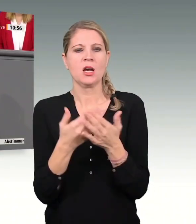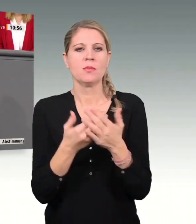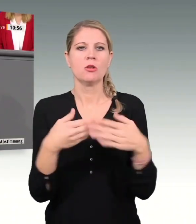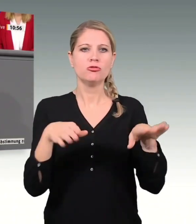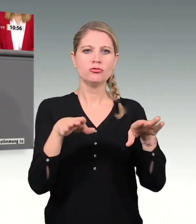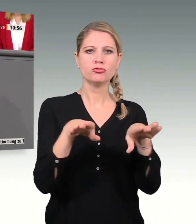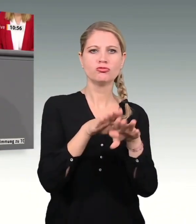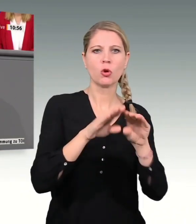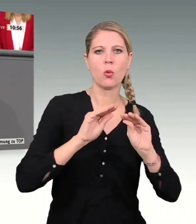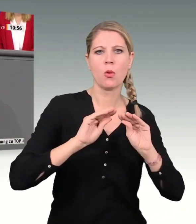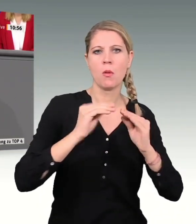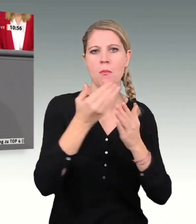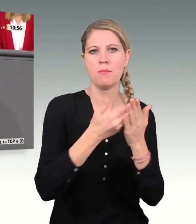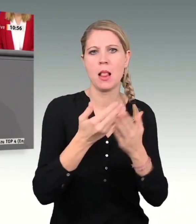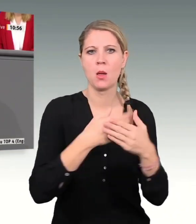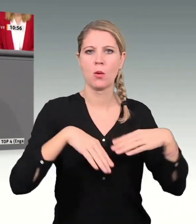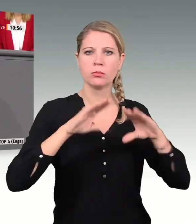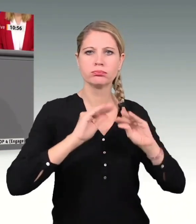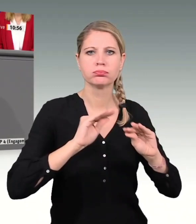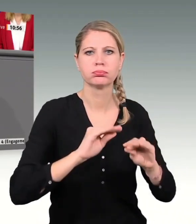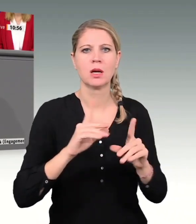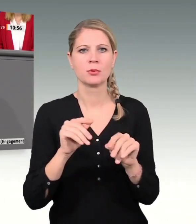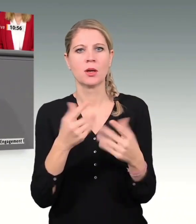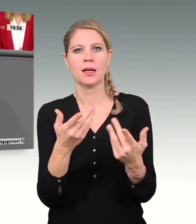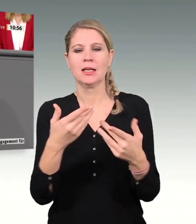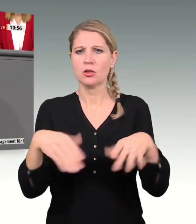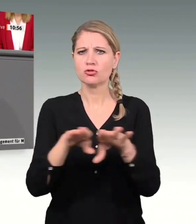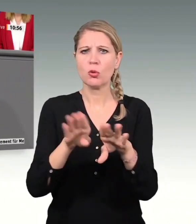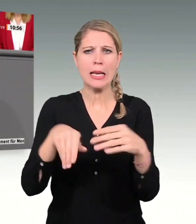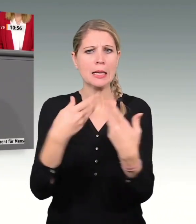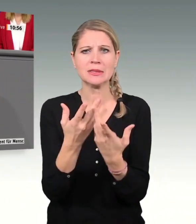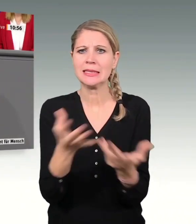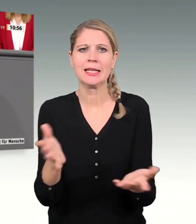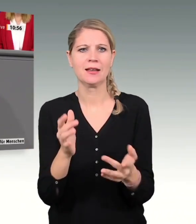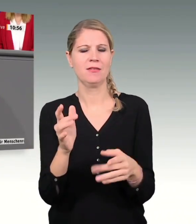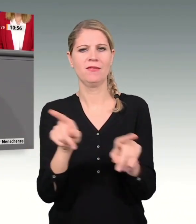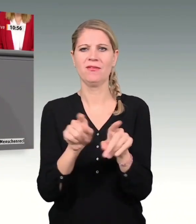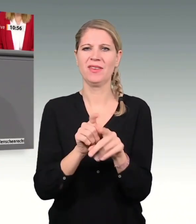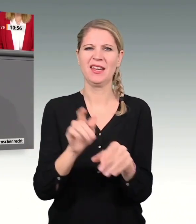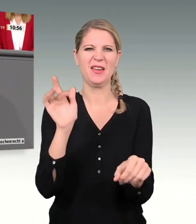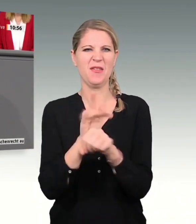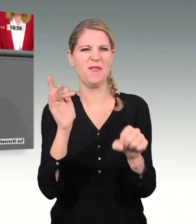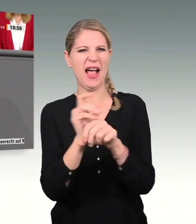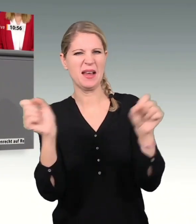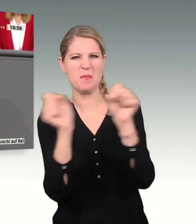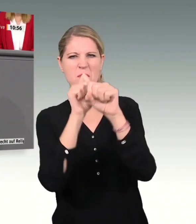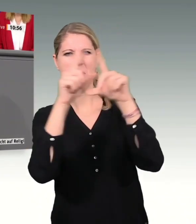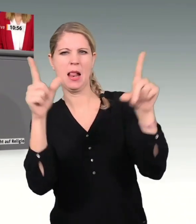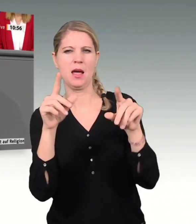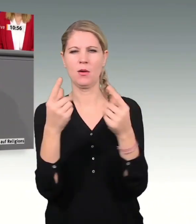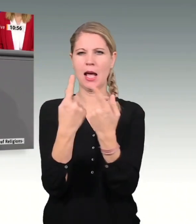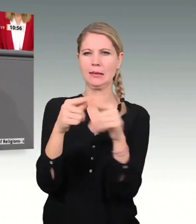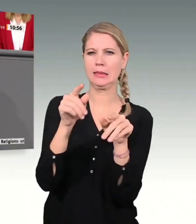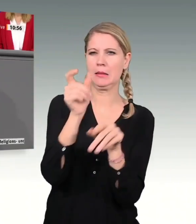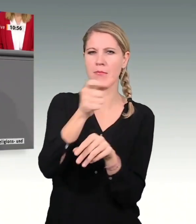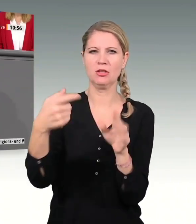für die Zivilgesellschaft, für die Wirtschaft. Ein Dokument, auch im Ausland gelesen wird, gerade in den betroffenen Ländern als erstes.